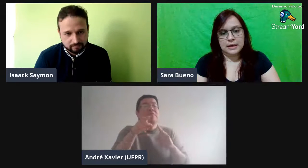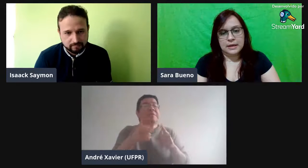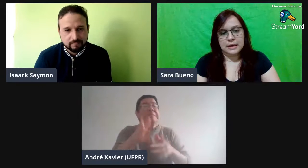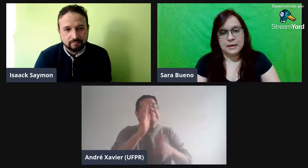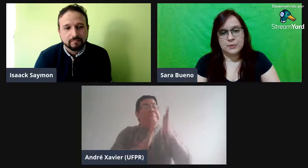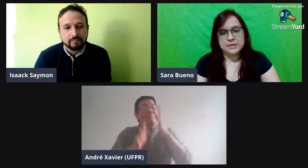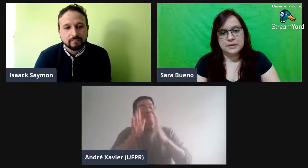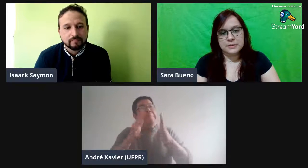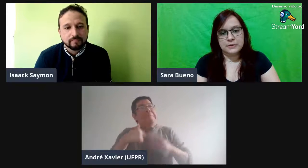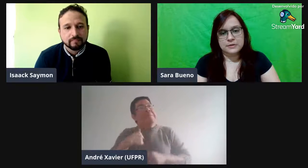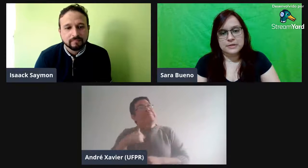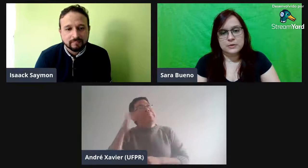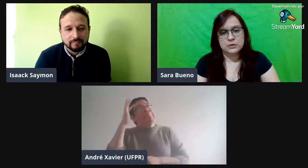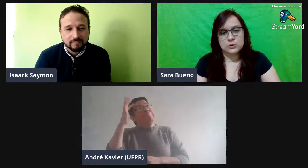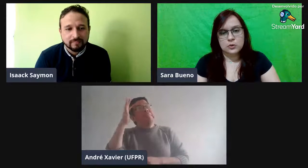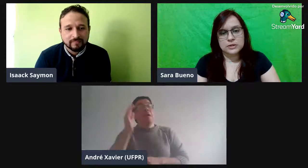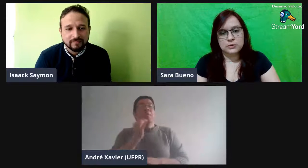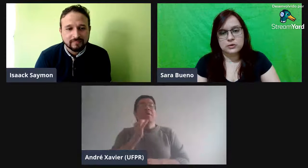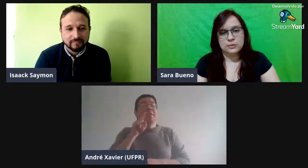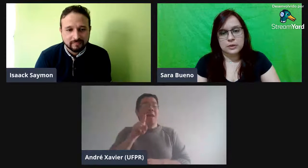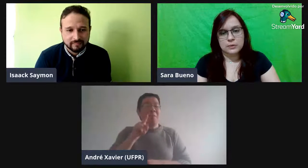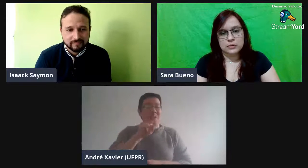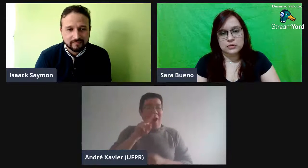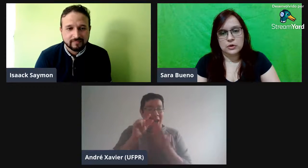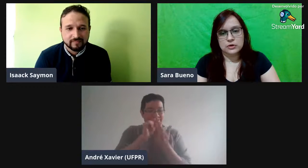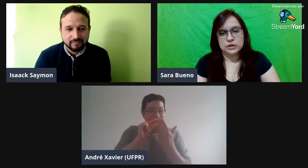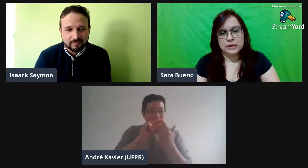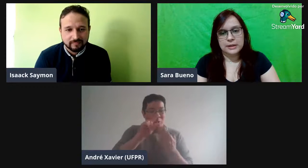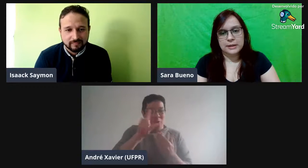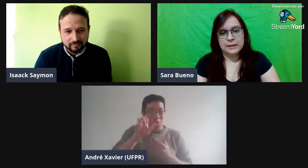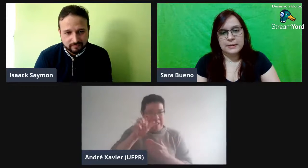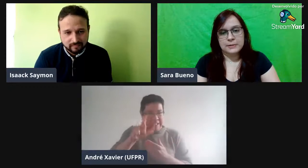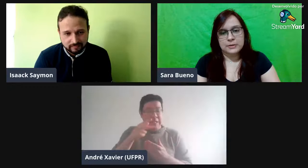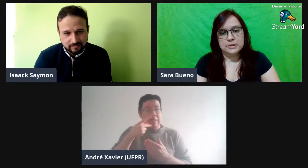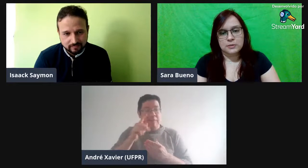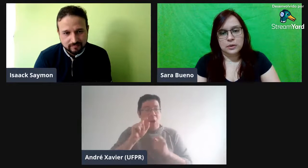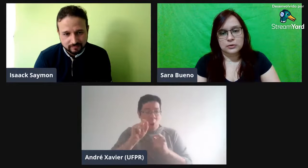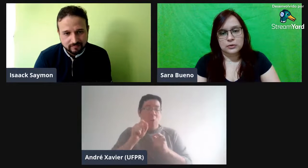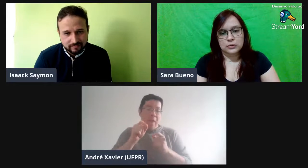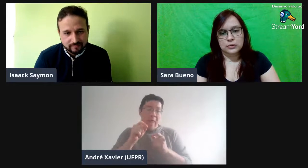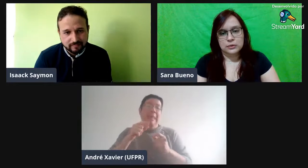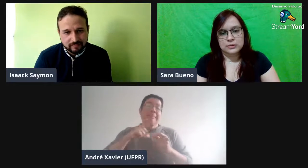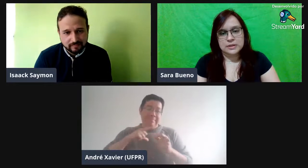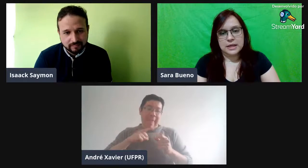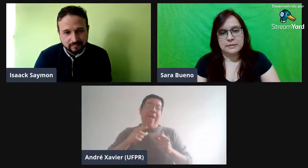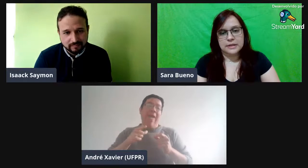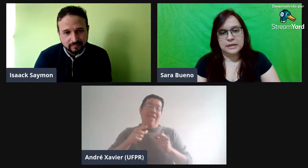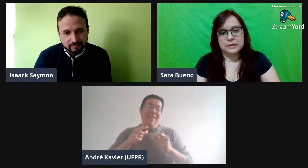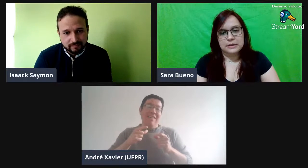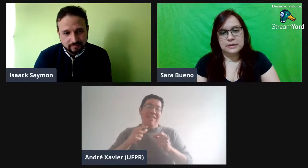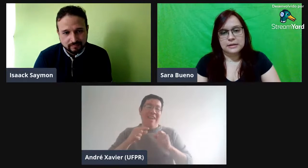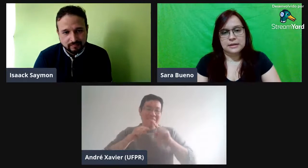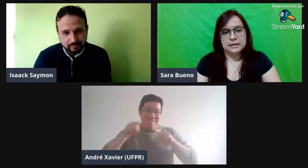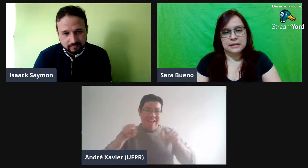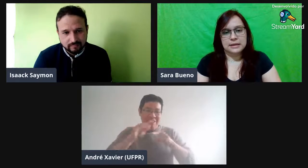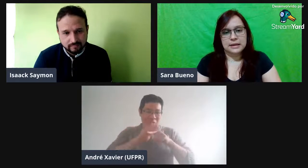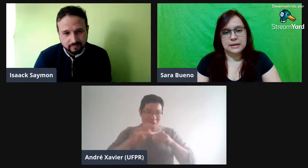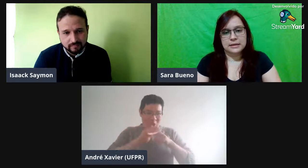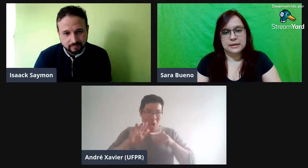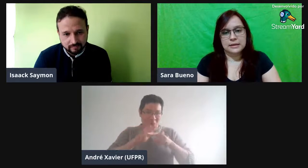eu percebi que também você explicou o conceito sobre prosódia, né? Por exemplo, o autor Zaymer, ele tem ali